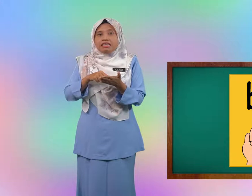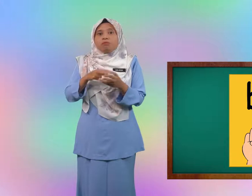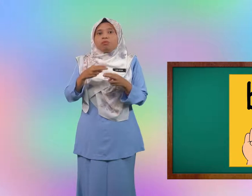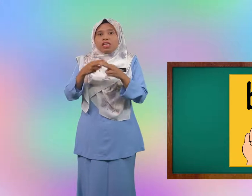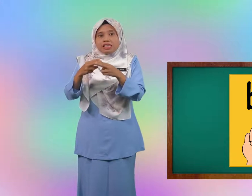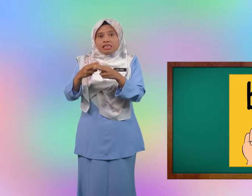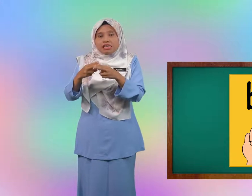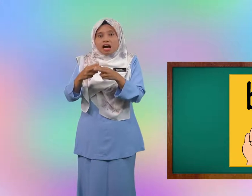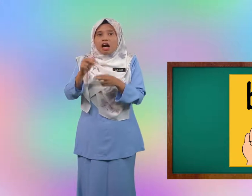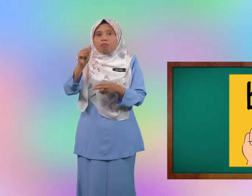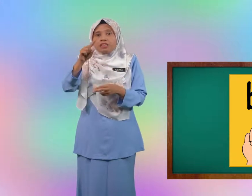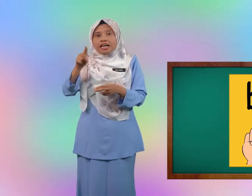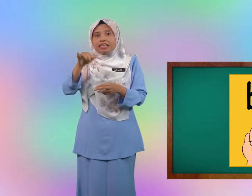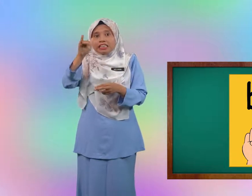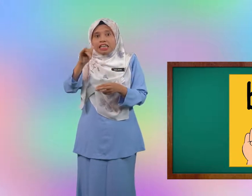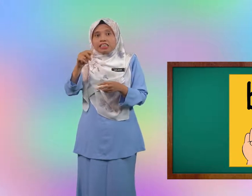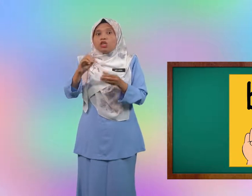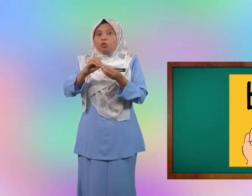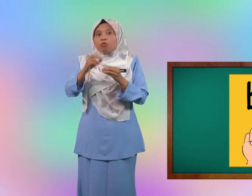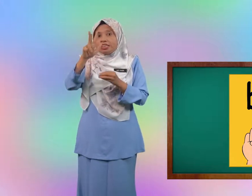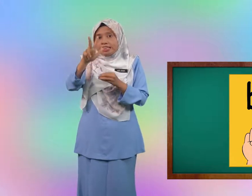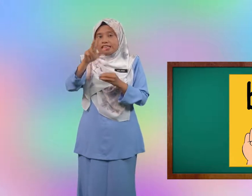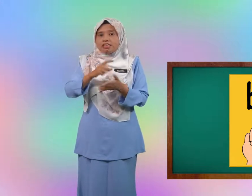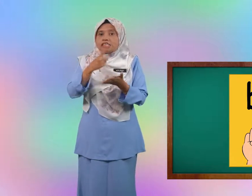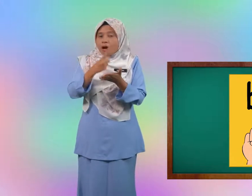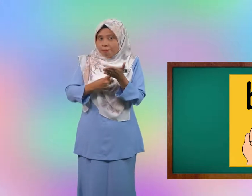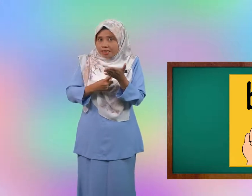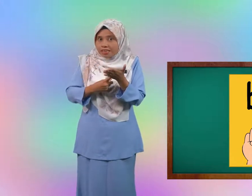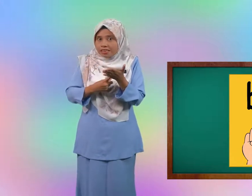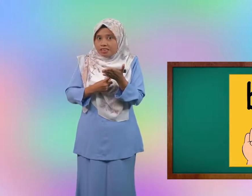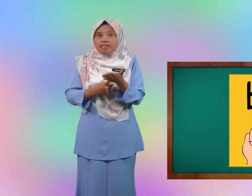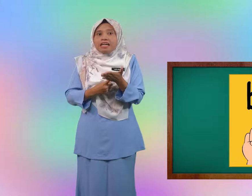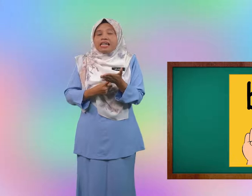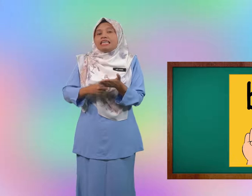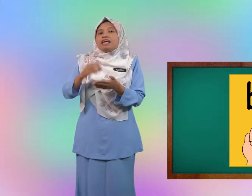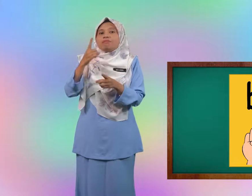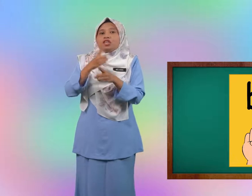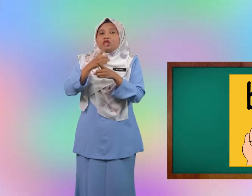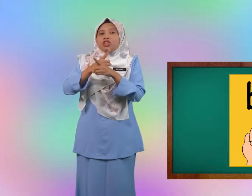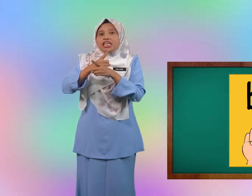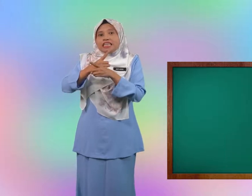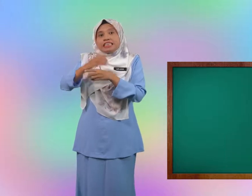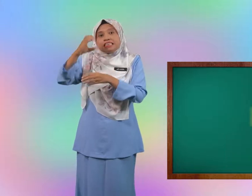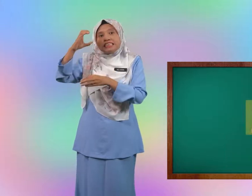pula abjad yang nombor tiga. Apa? Ya, betul. C.